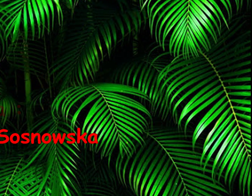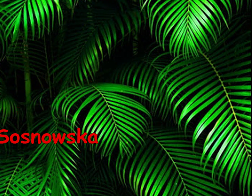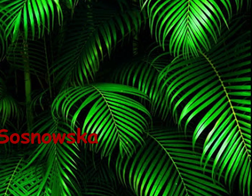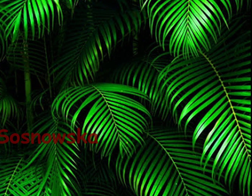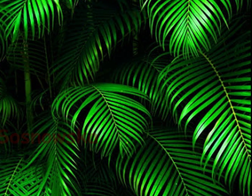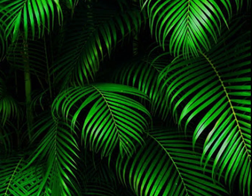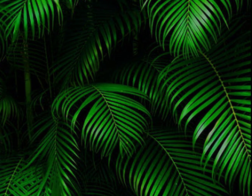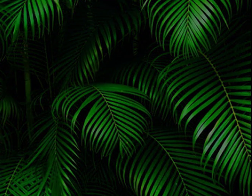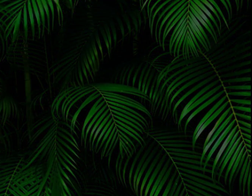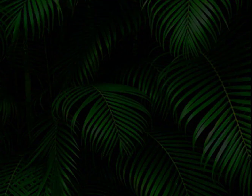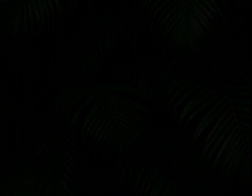KONIEC